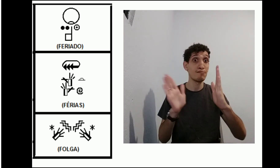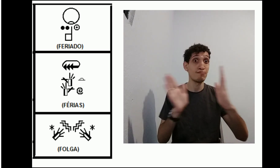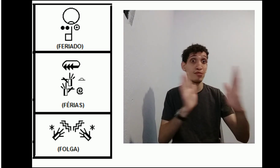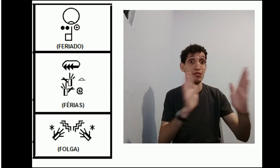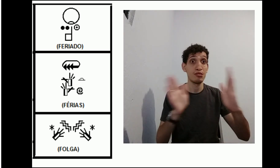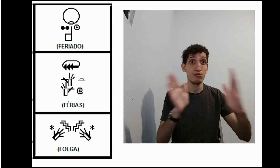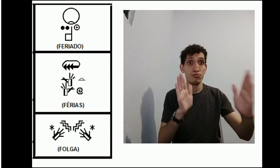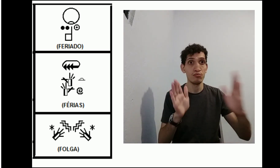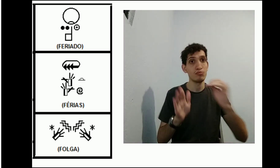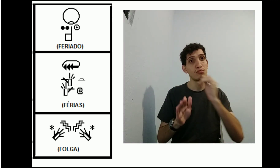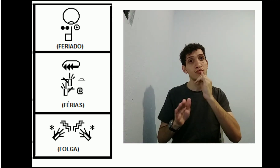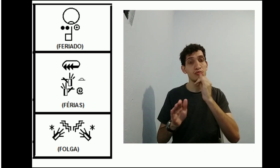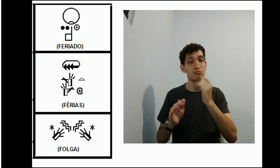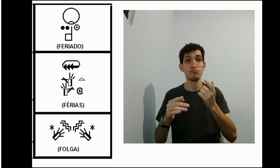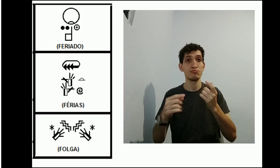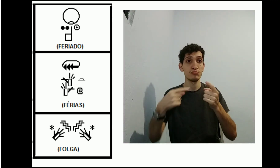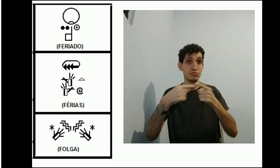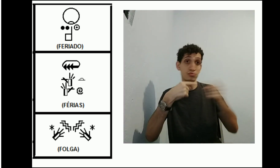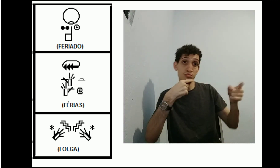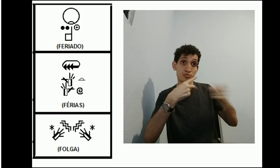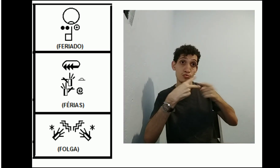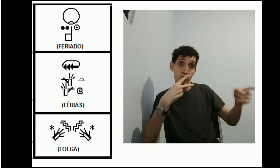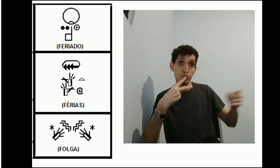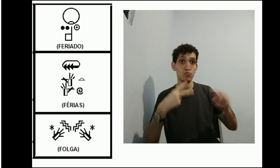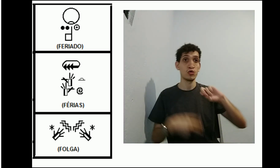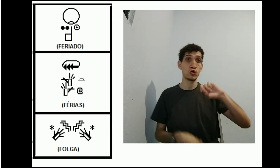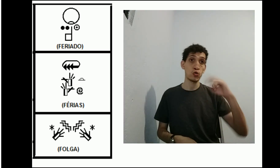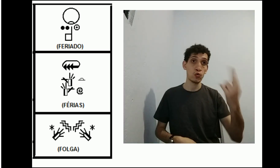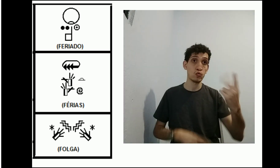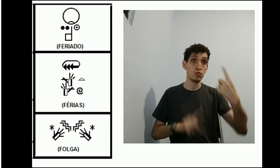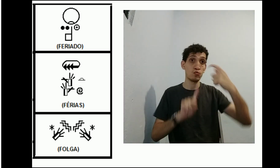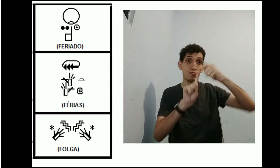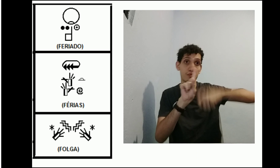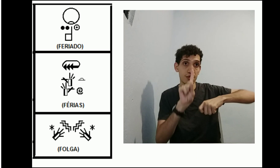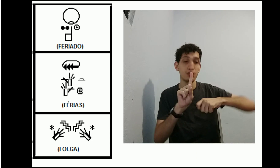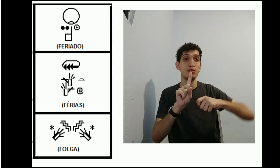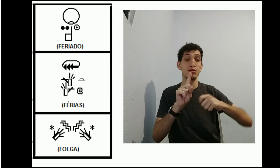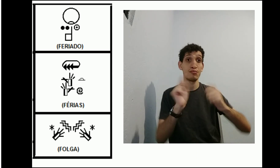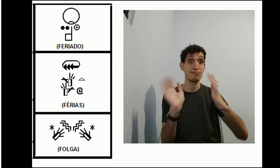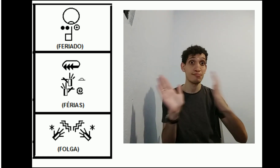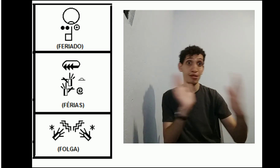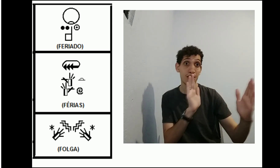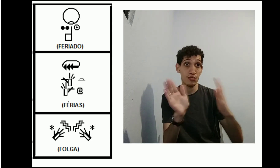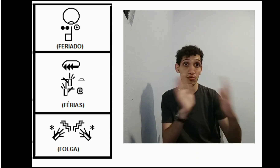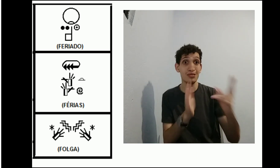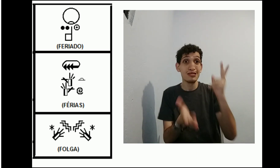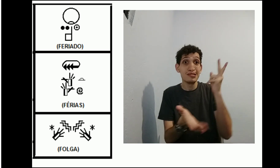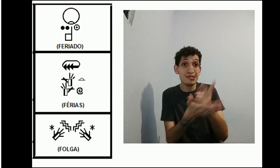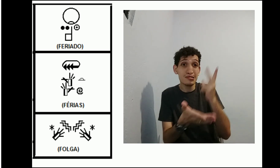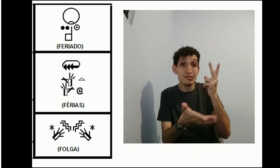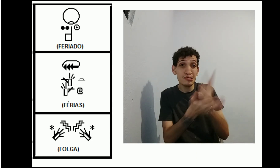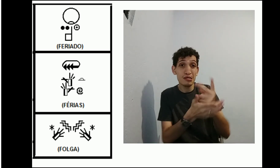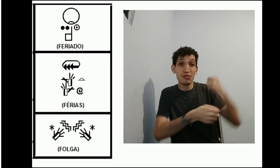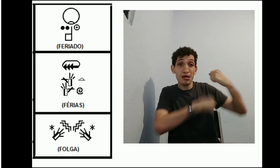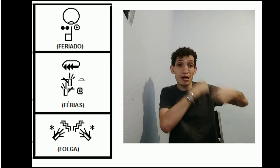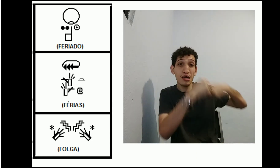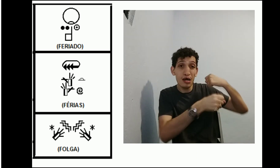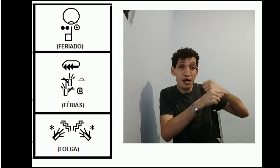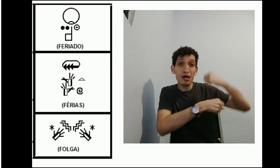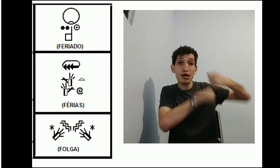que não se estuda. É um período. Por exemplo, duas semanas ou um mês, é um período. Sempre,